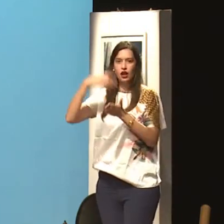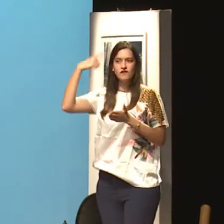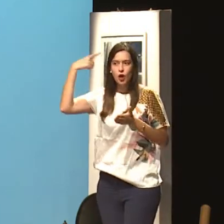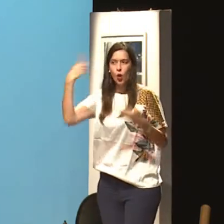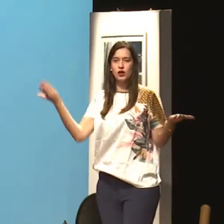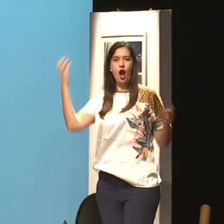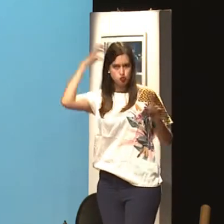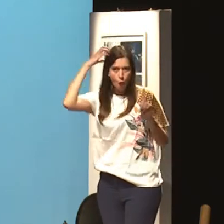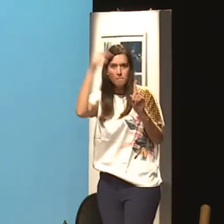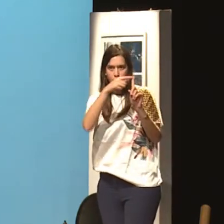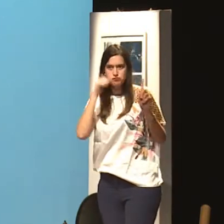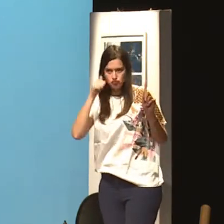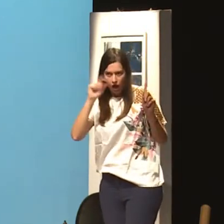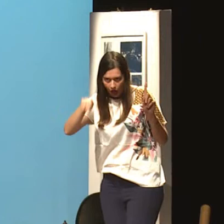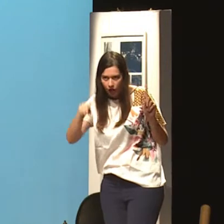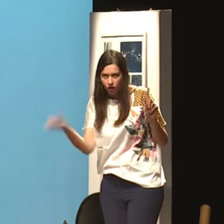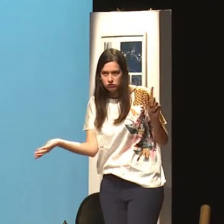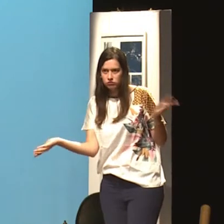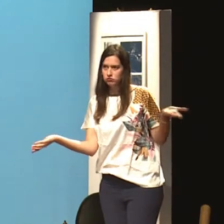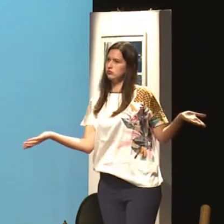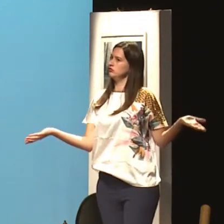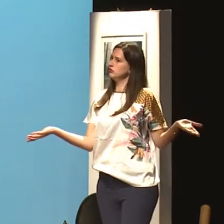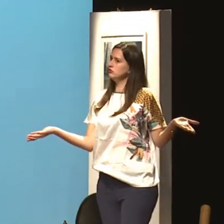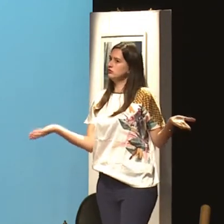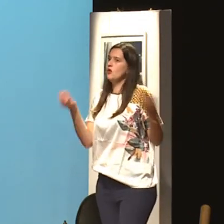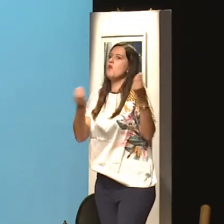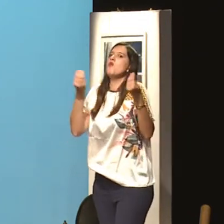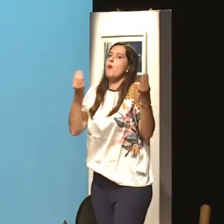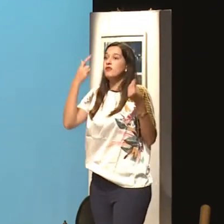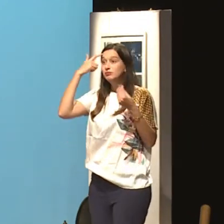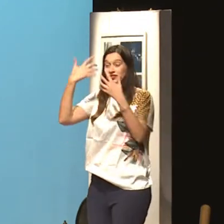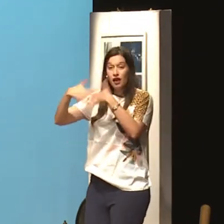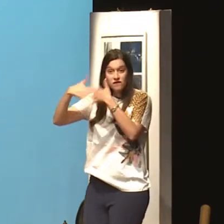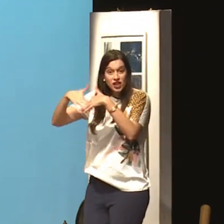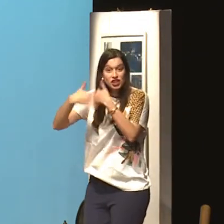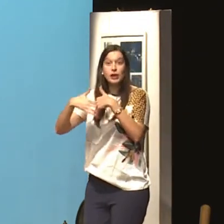remédio, na dependência de remédios e tal. E a culpa da mulher é isso?